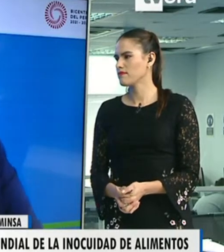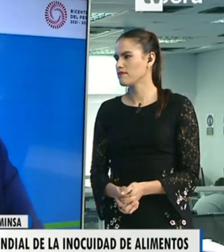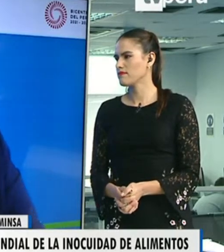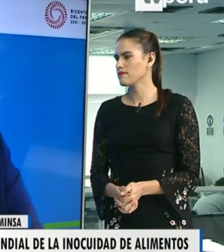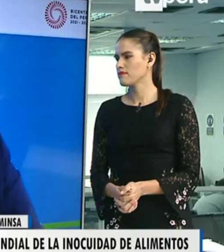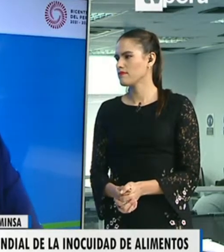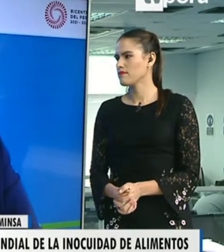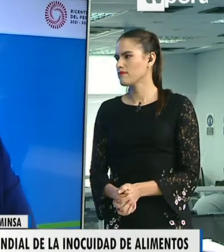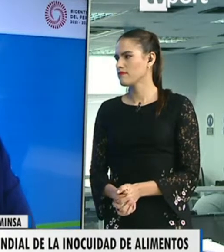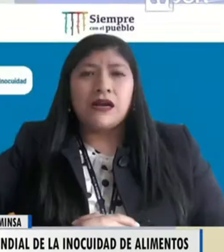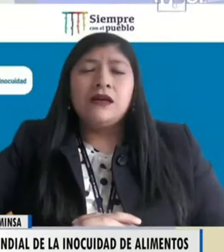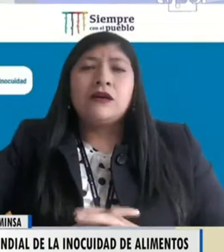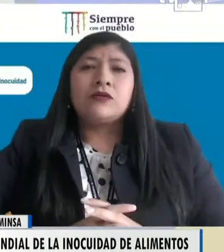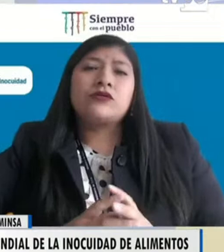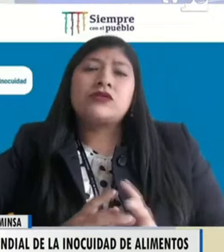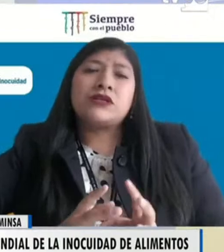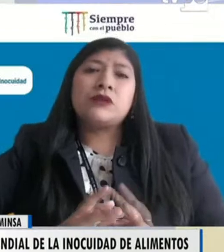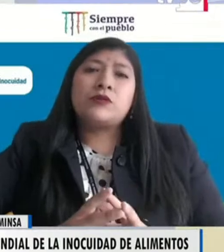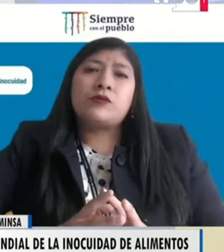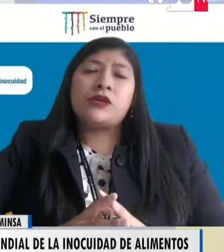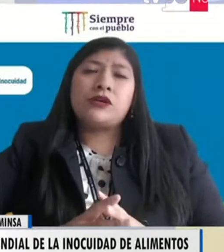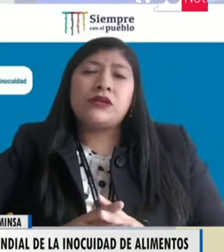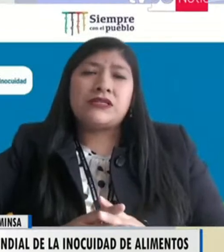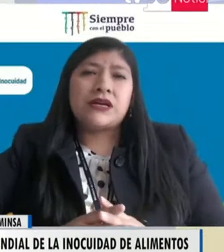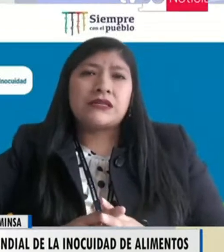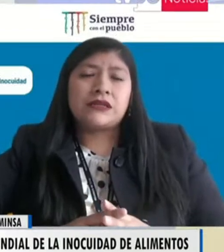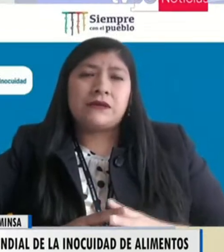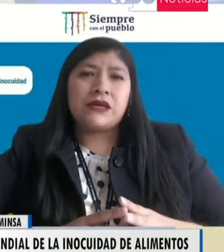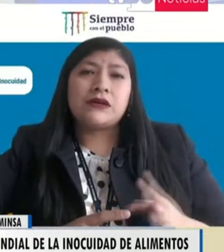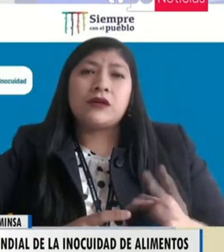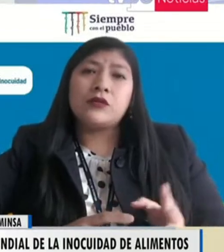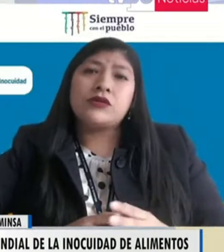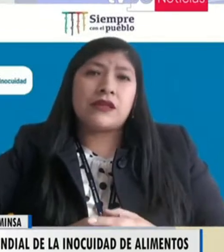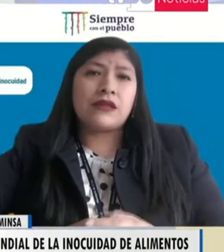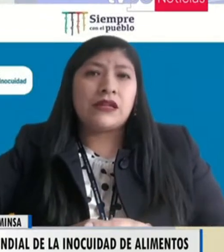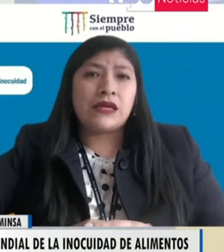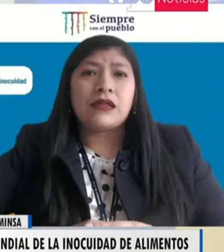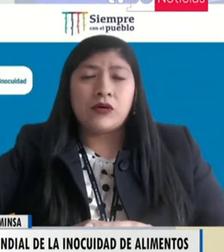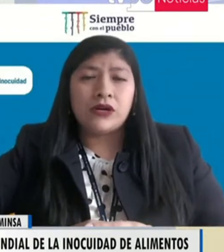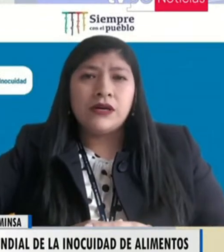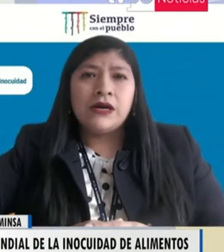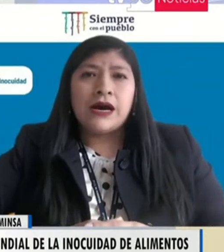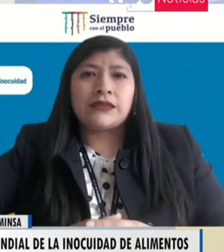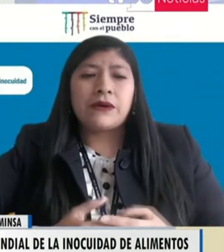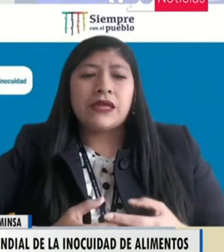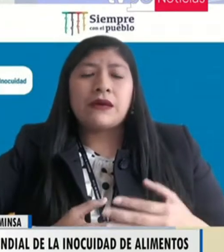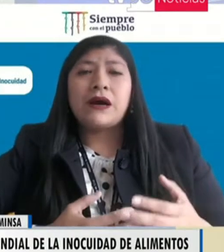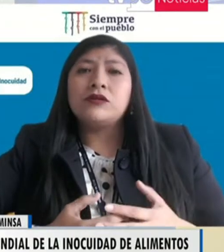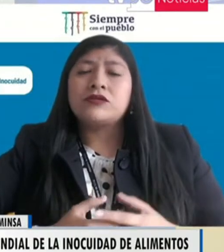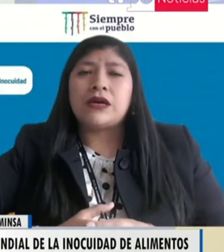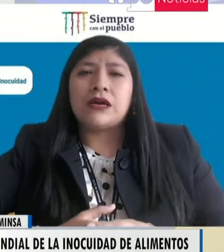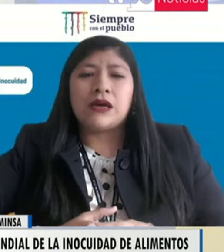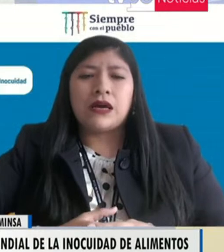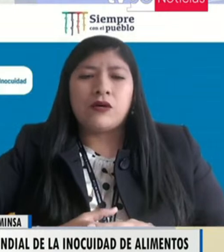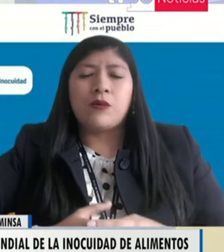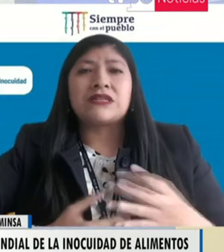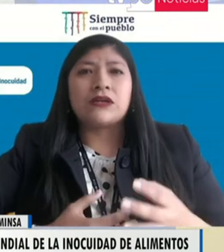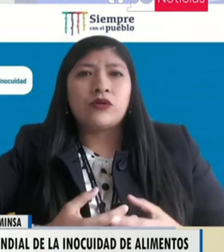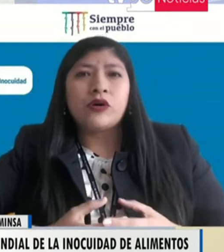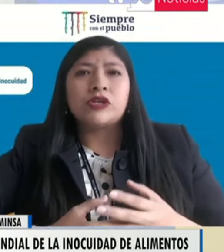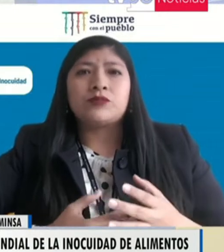el 7 de junio, si bien es el día central, nosotros estamos proponiendo iniciar las actividades incluso desde el día de hoy a través de varios